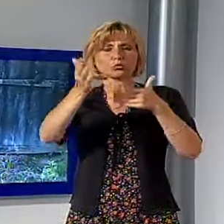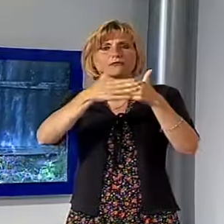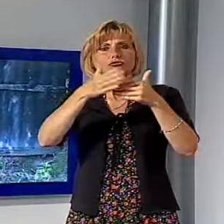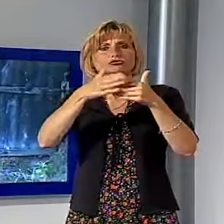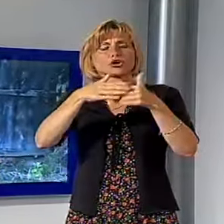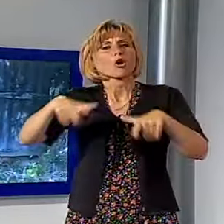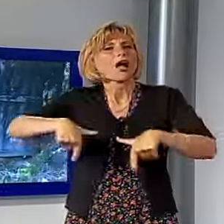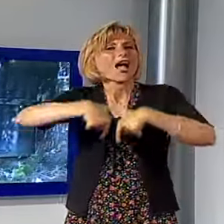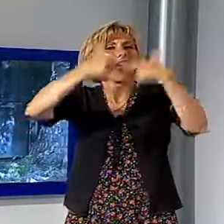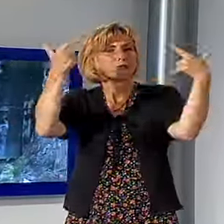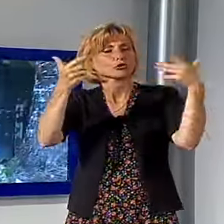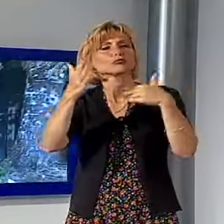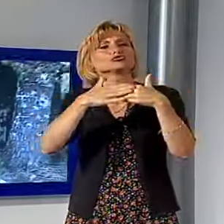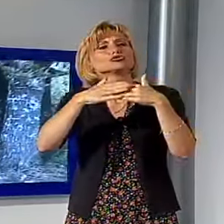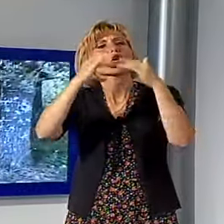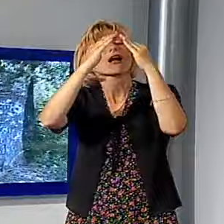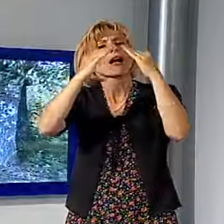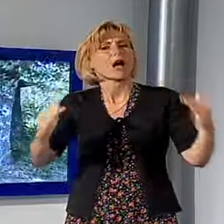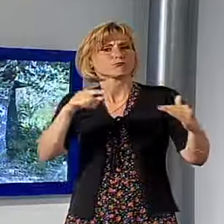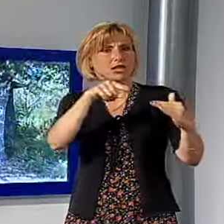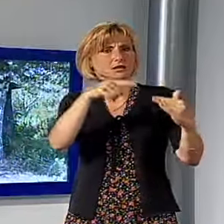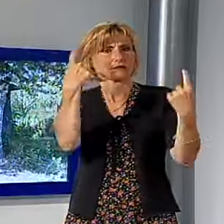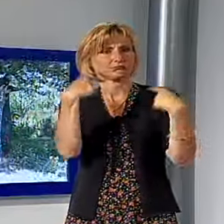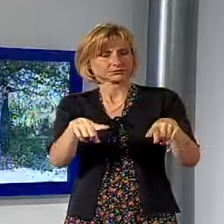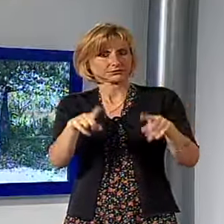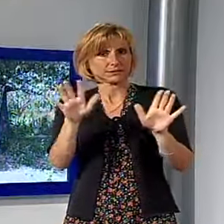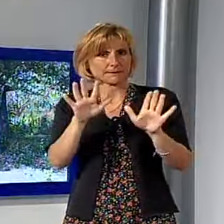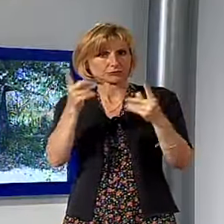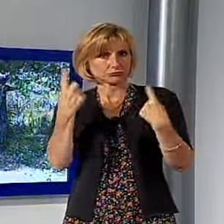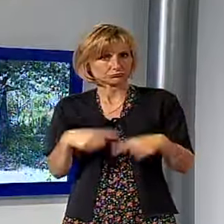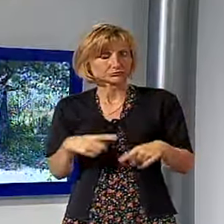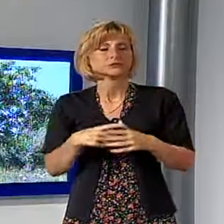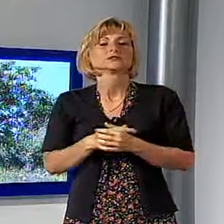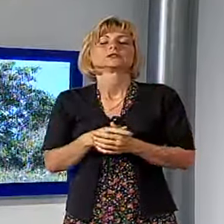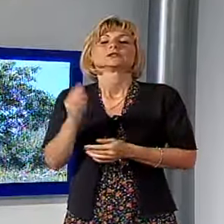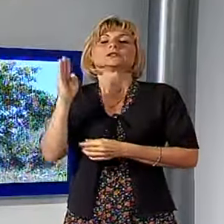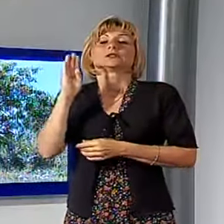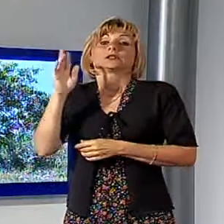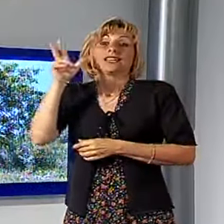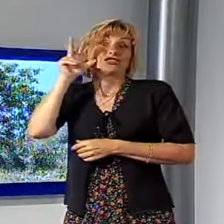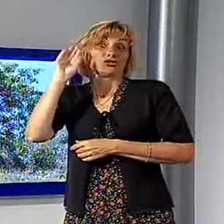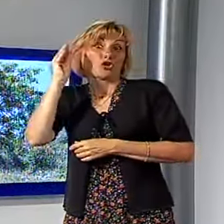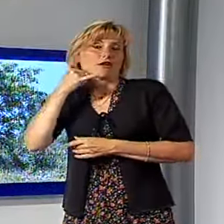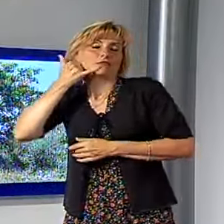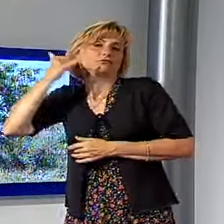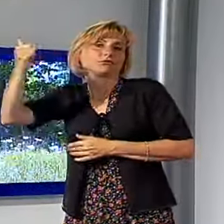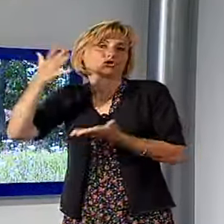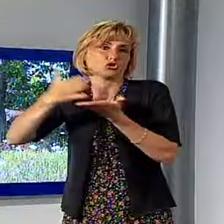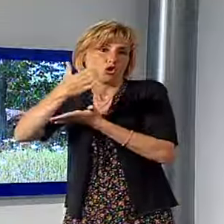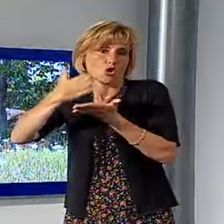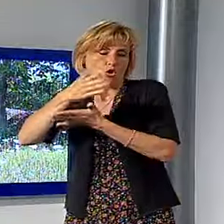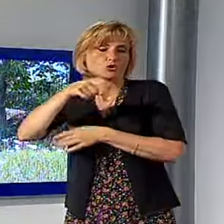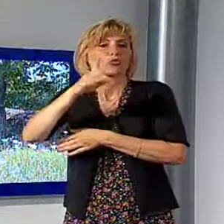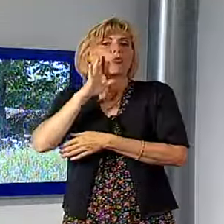vicino a questa capanna. La ragazza ha dunque chiamato ai soccorsi, Stanghellini sta bene, anche se ovviamente è in stato confusionale, è